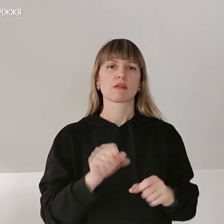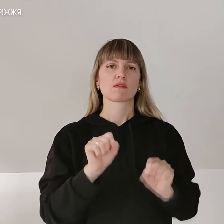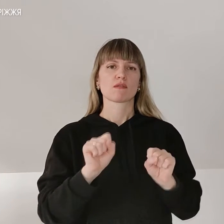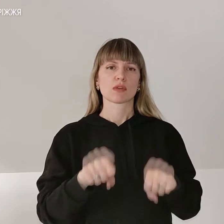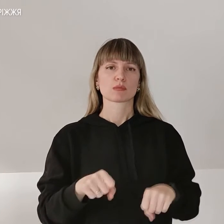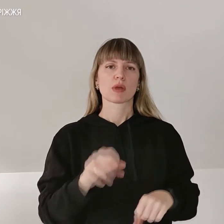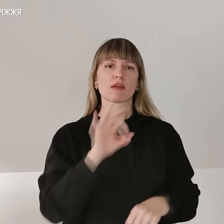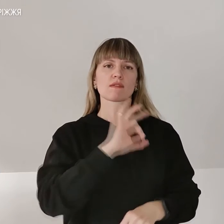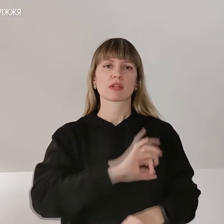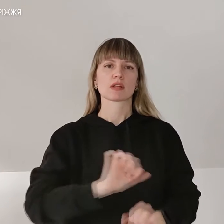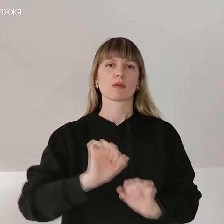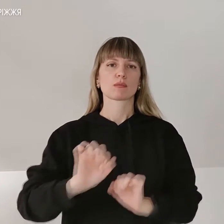оборонної боротьби.